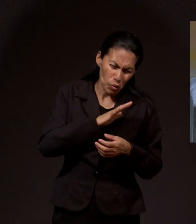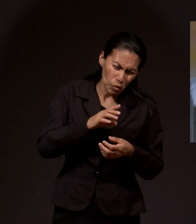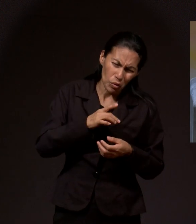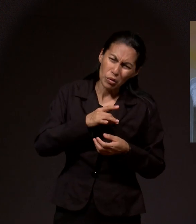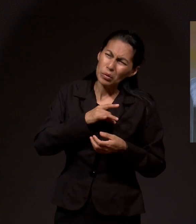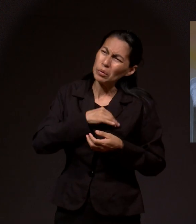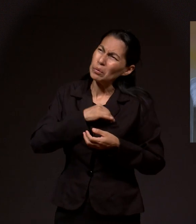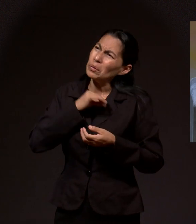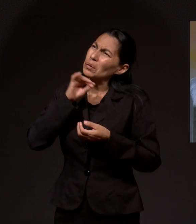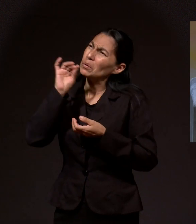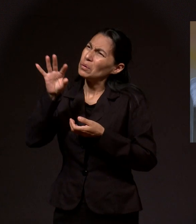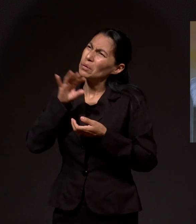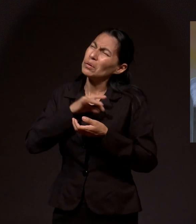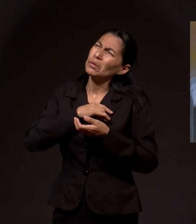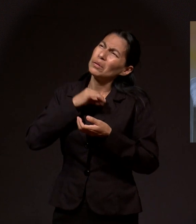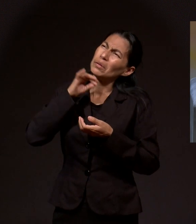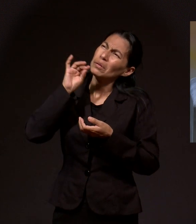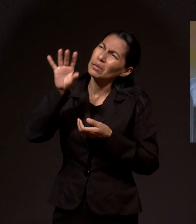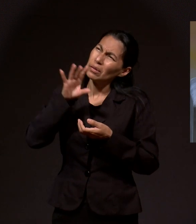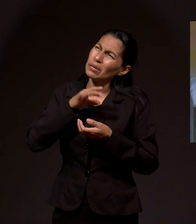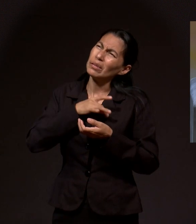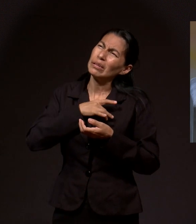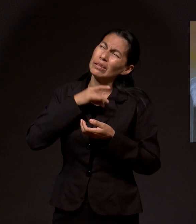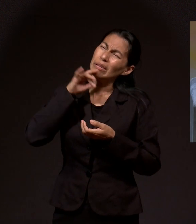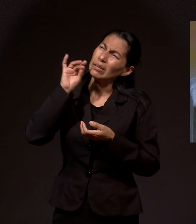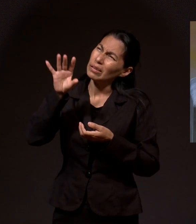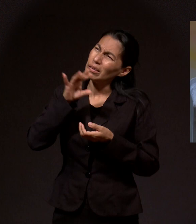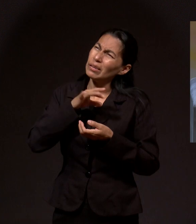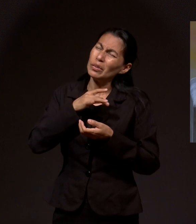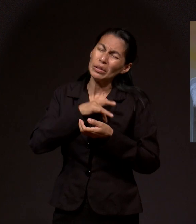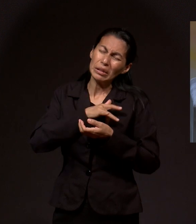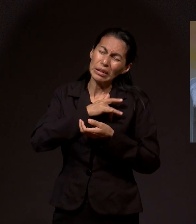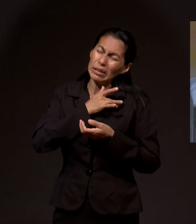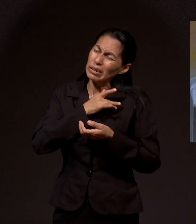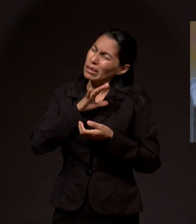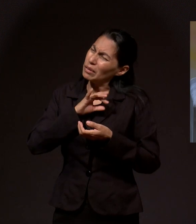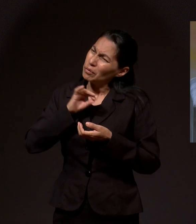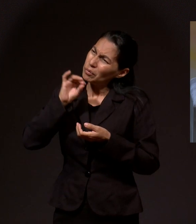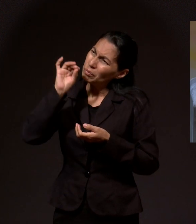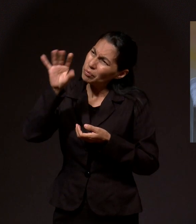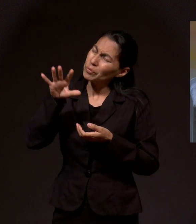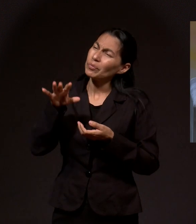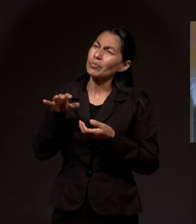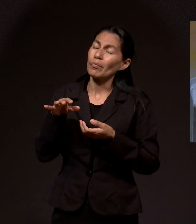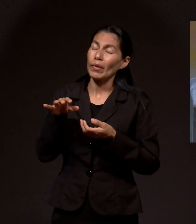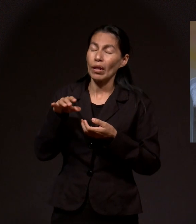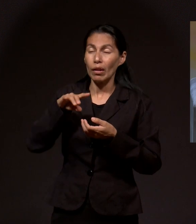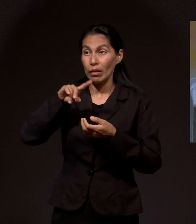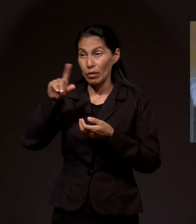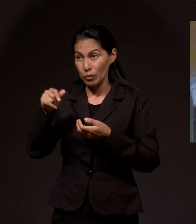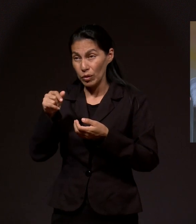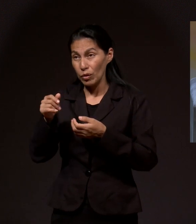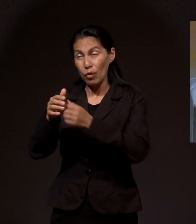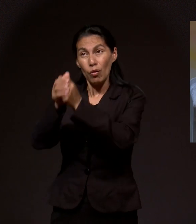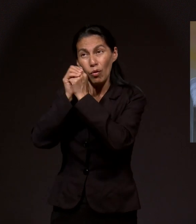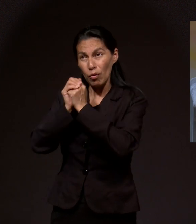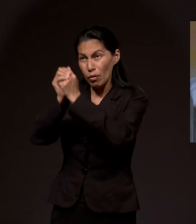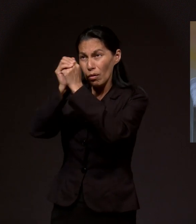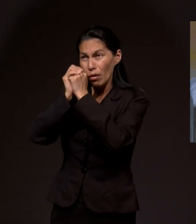pies del Señor. Y Dios lo ayudaba. Y sus oraciones terminaban glorificando a Dios,